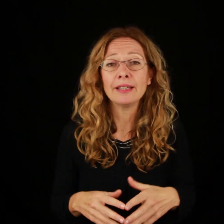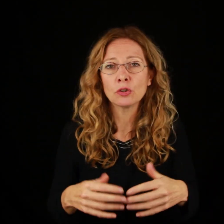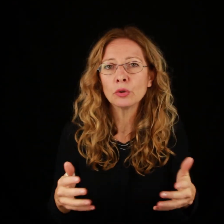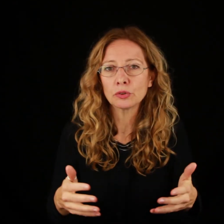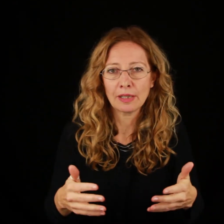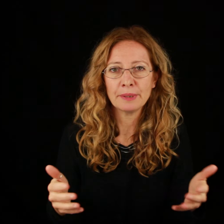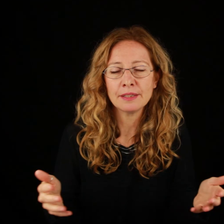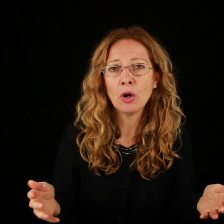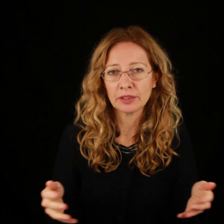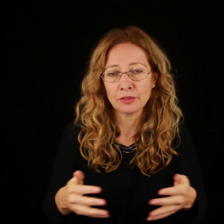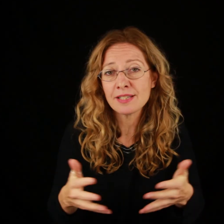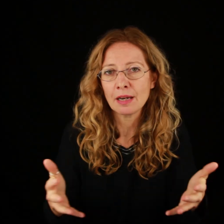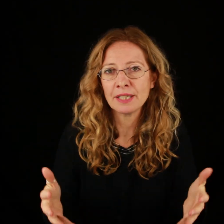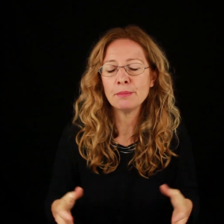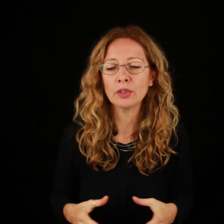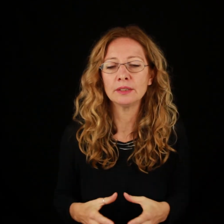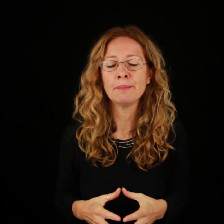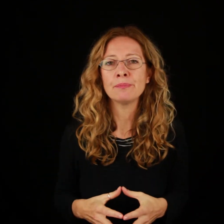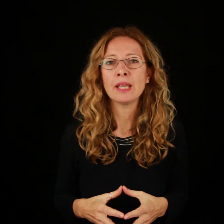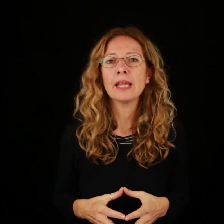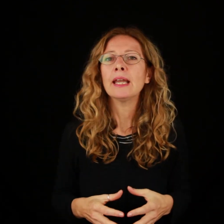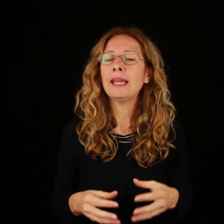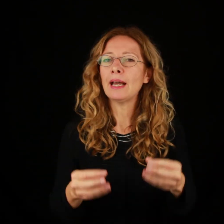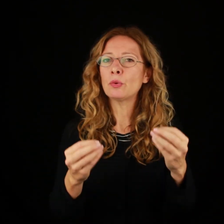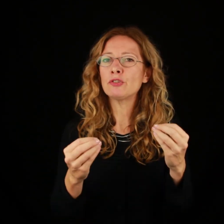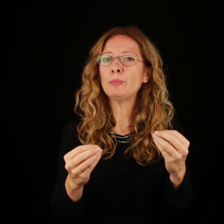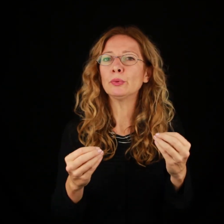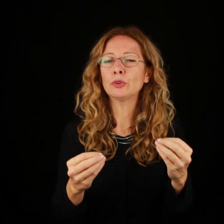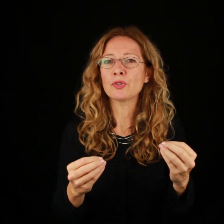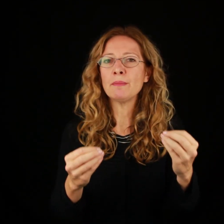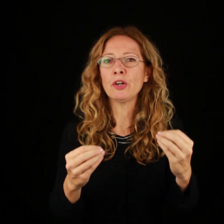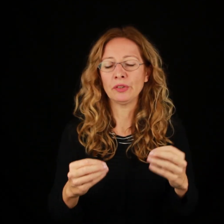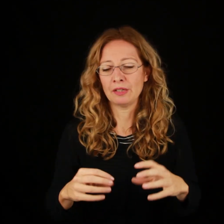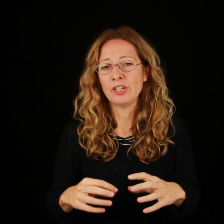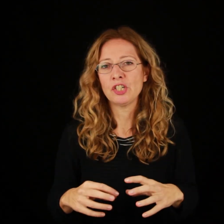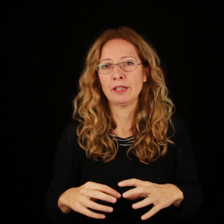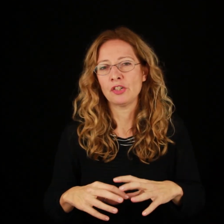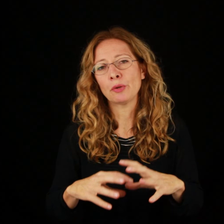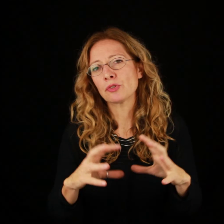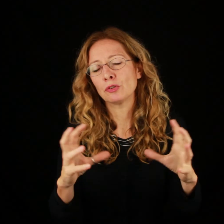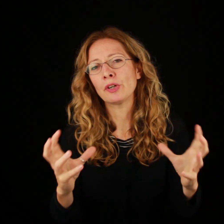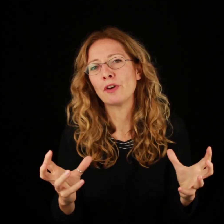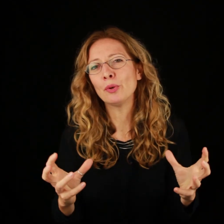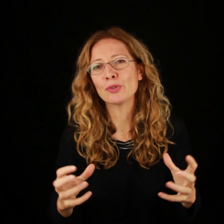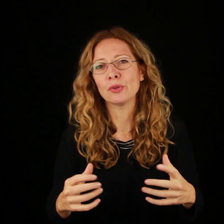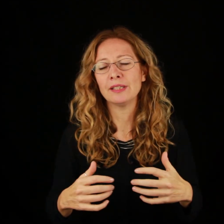incontro alla pena di morte, rischia la pena di morte e a questo punto Simenon che invece è già uno scrittore famoso ed è